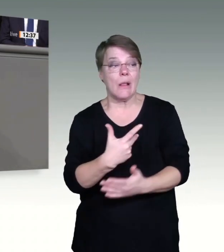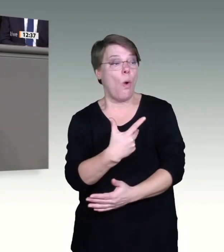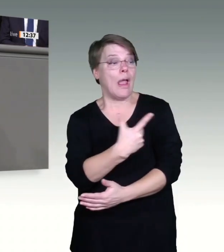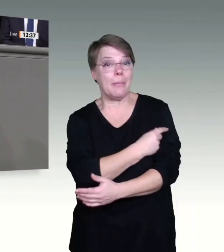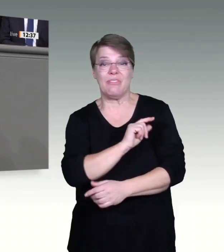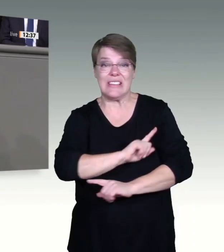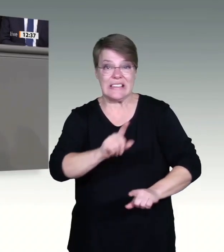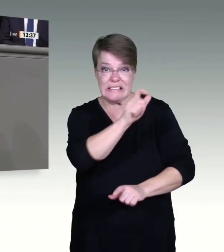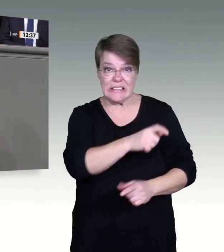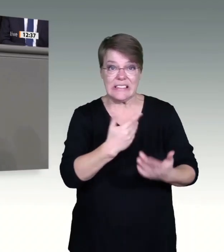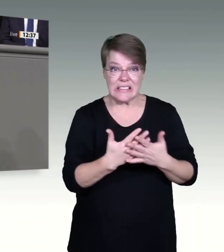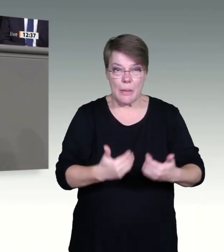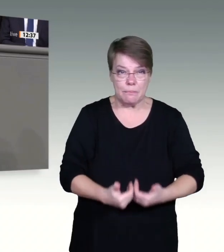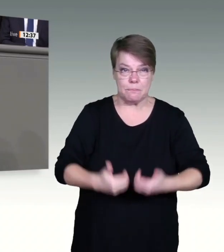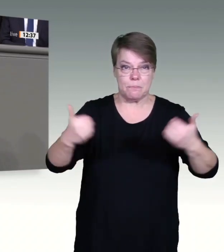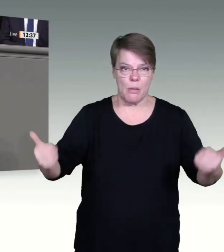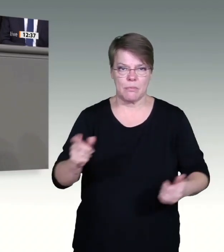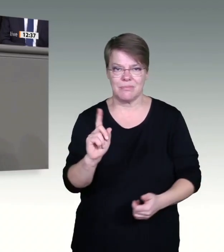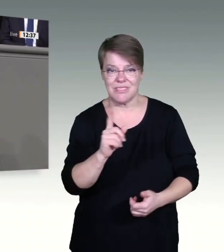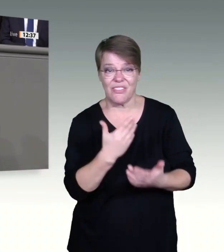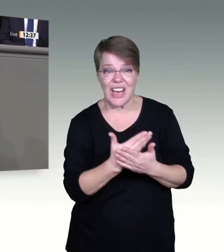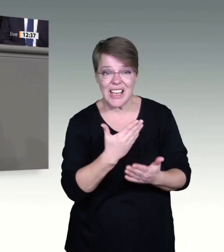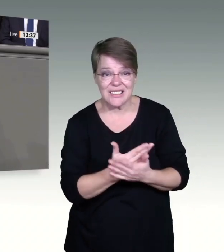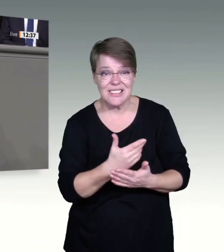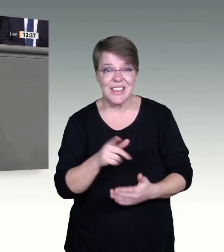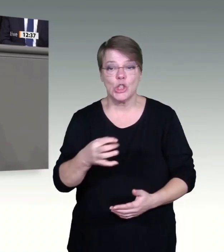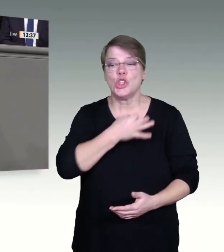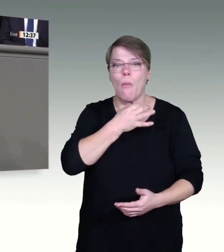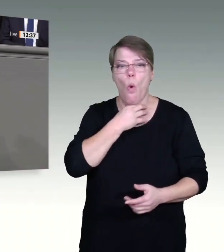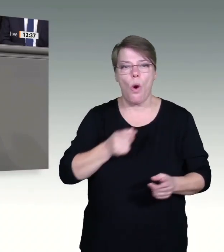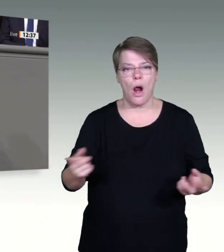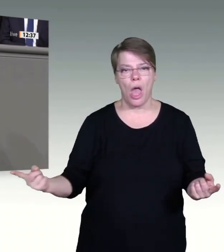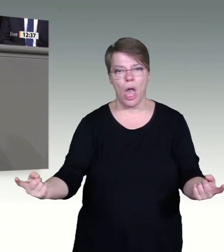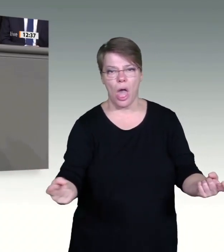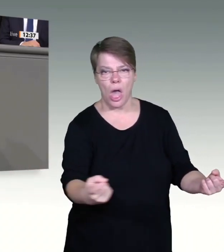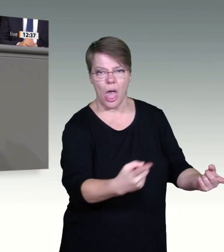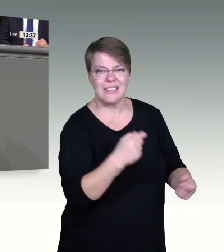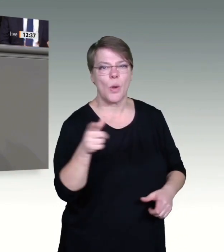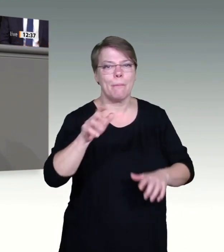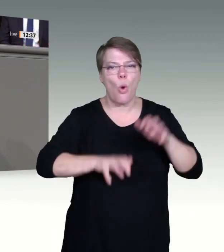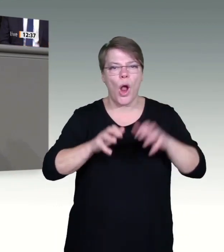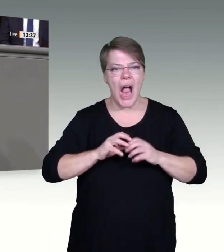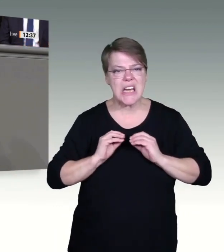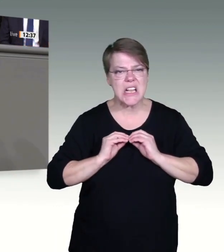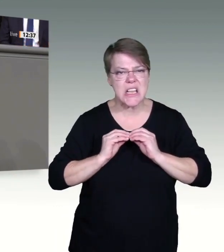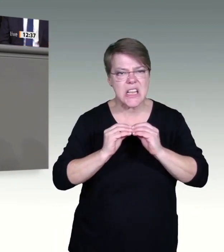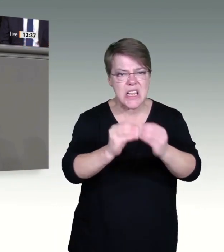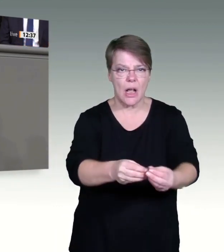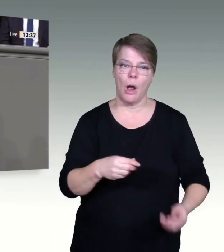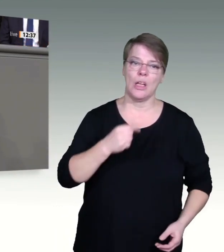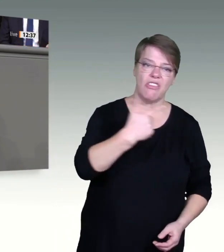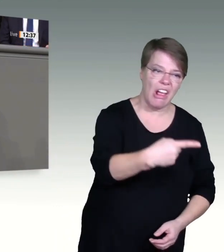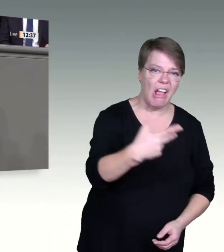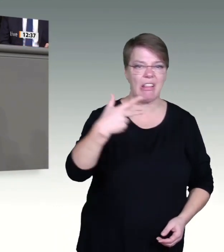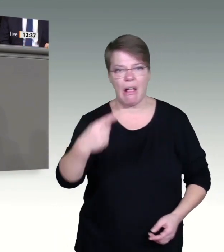aussieht. Die Bürger haben allen Grund, ihre chaotische Politik und ihre widersprüchlichen Maßnahmen zu hinterfragen.